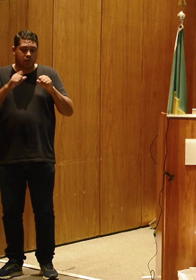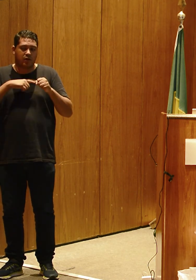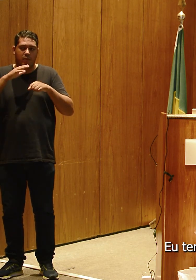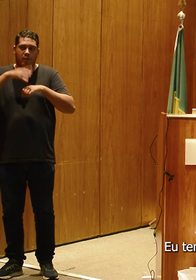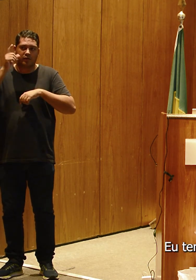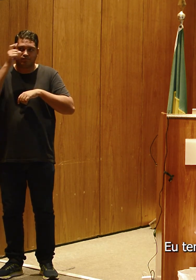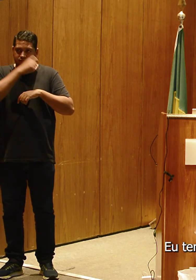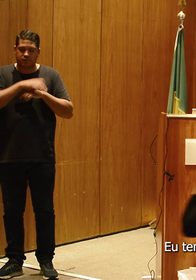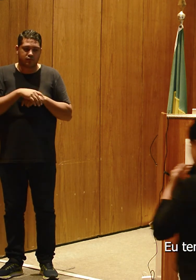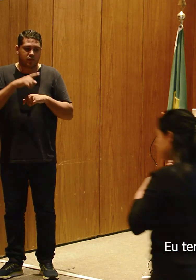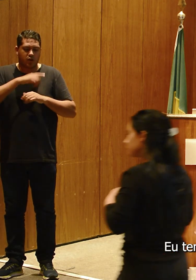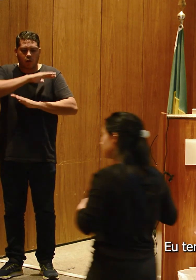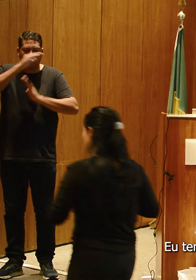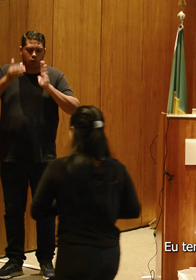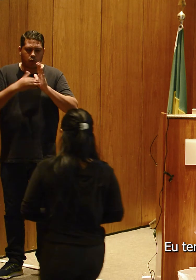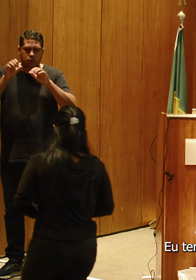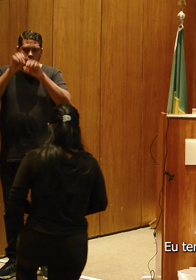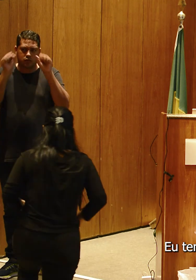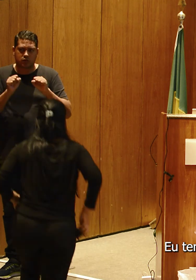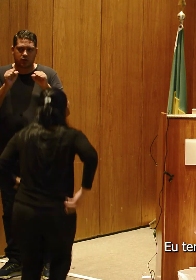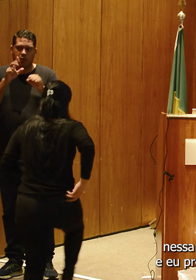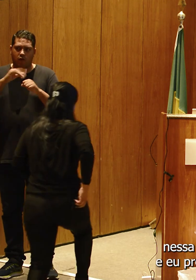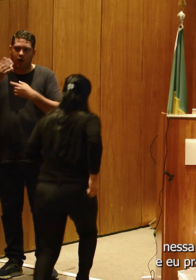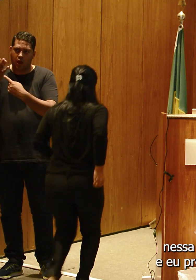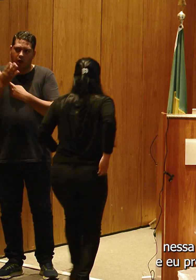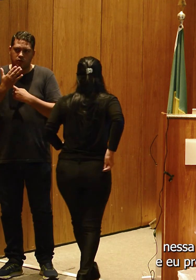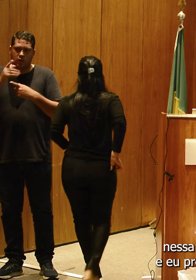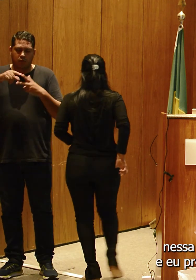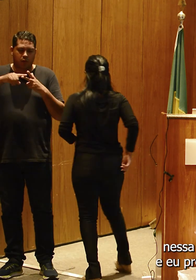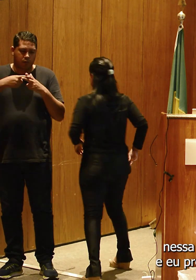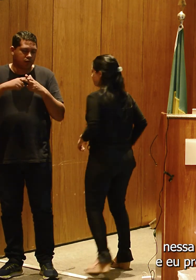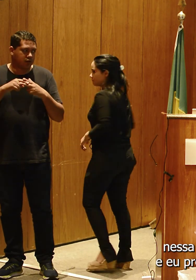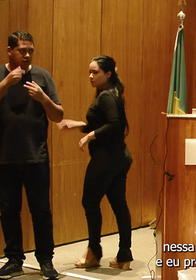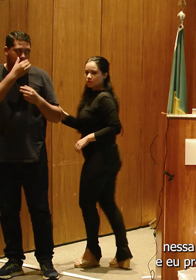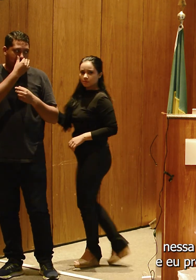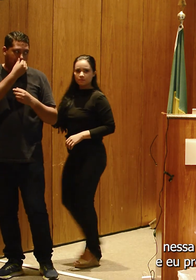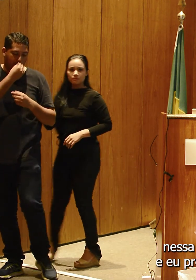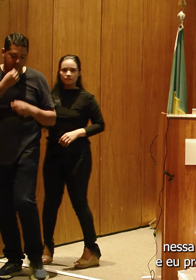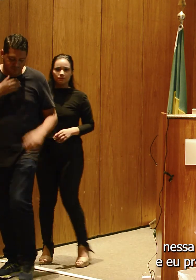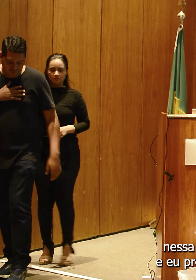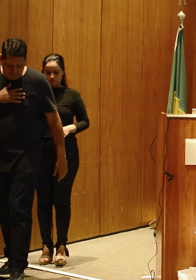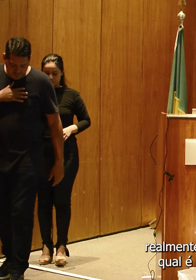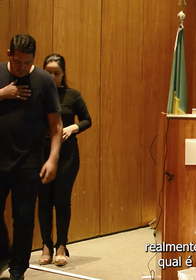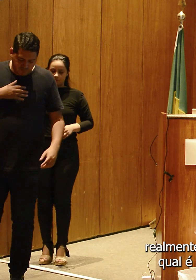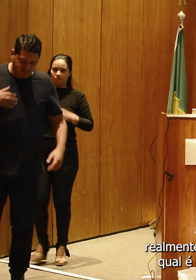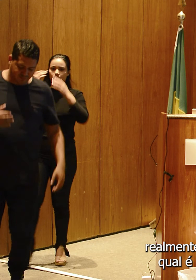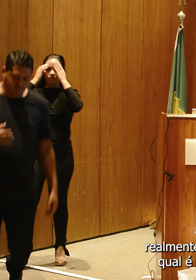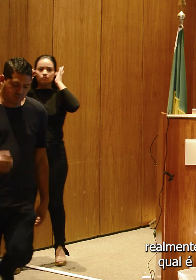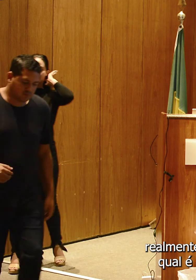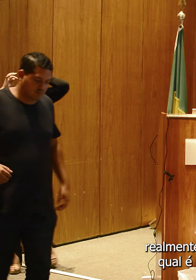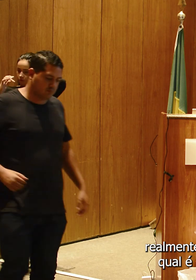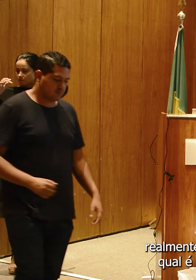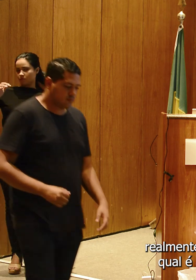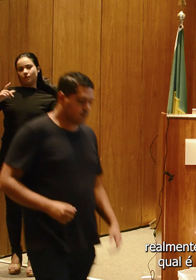complexo. Eu tenho todo um sistema aqui que vai me ajudar nessa manutenção do equilíbrio. e eu preciso avaliar ele para saber realmente